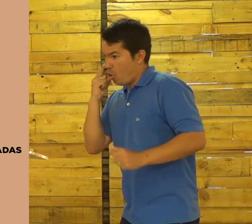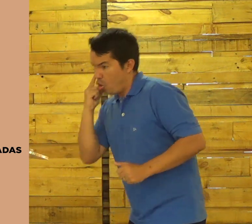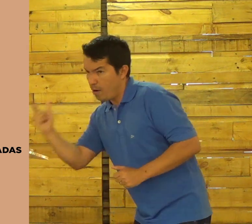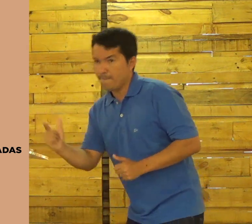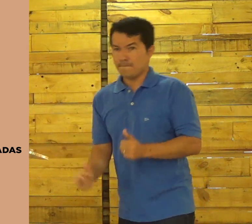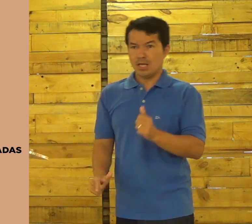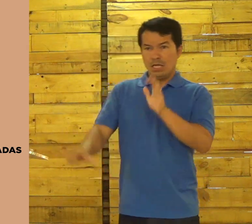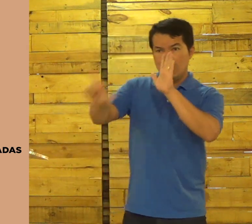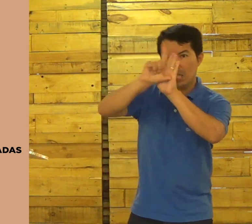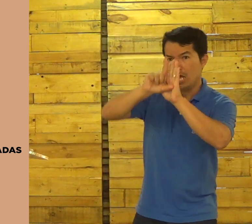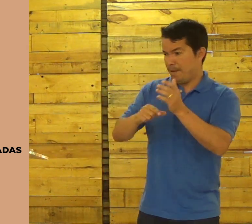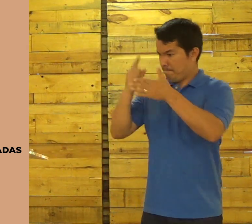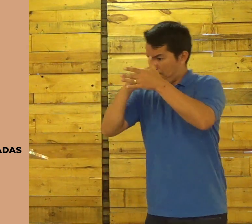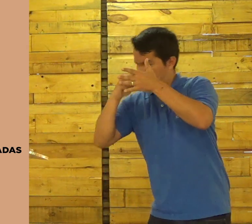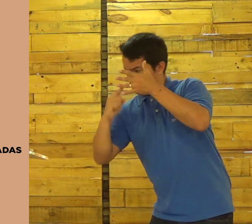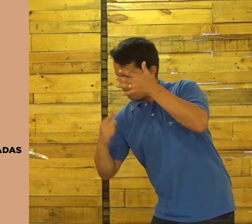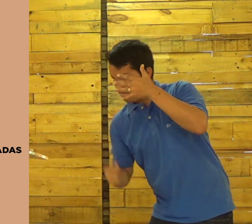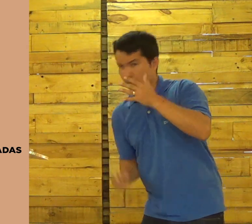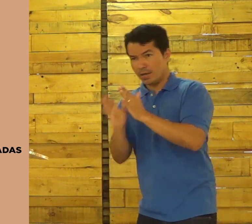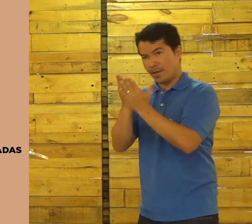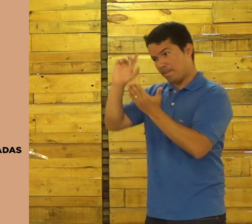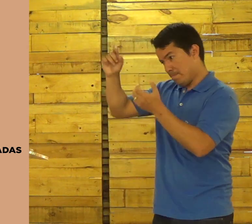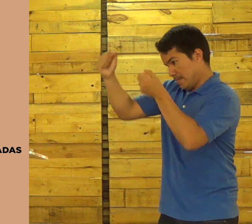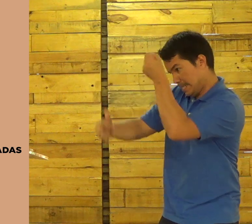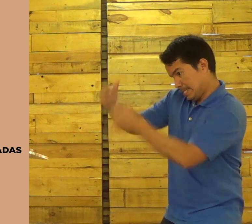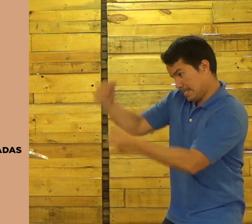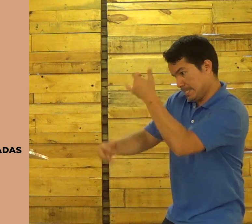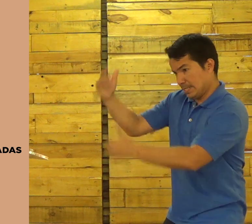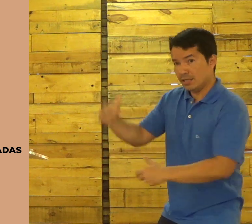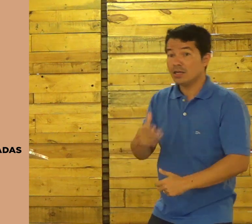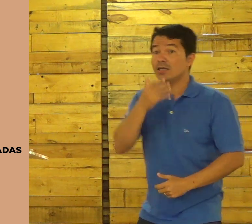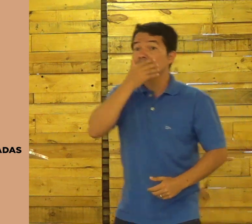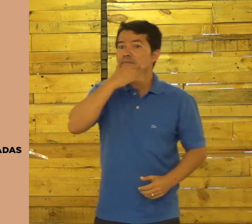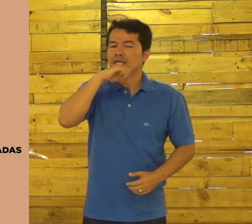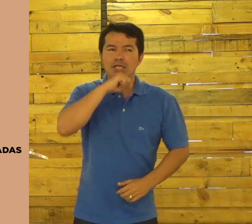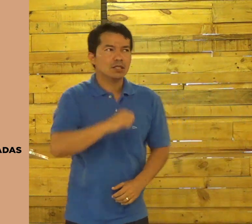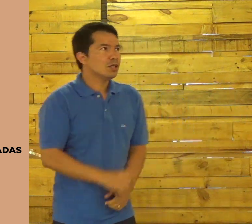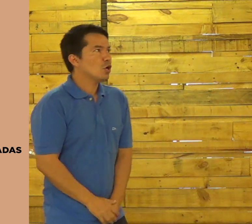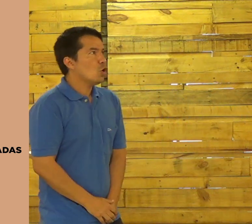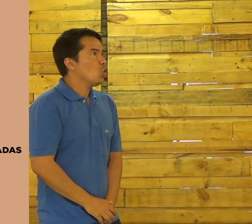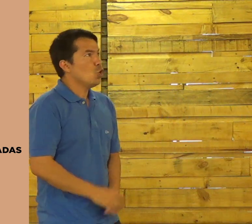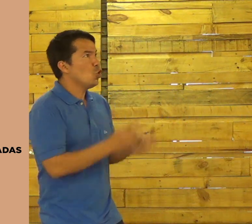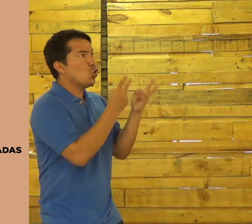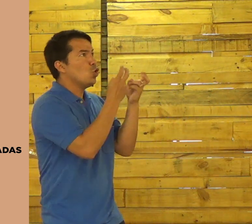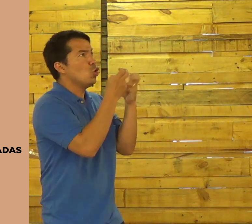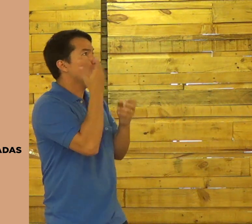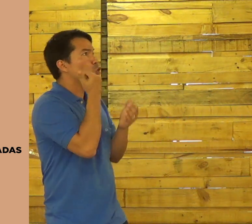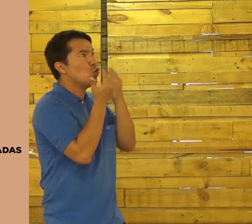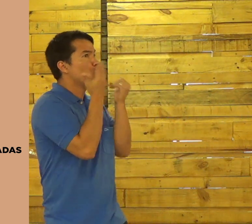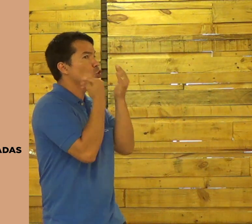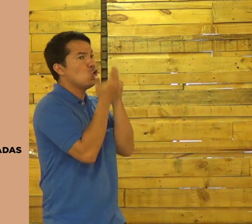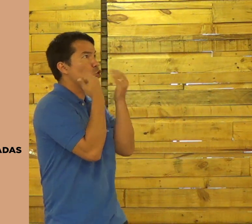ensinava a religião, as leis. Todas as coisas, o pai ensinava